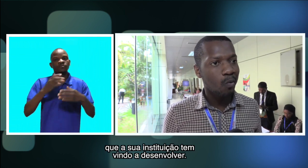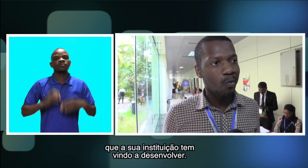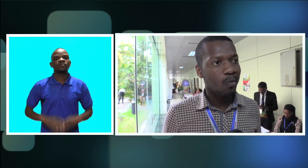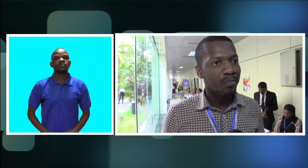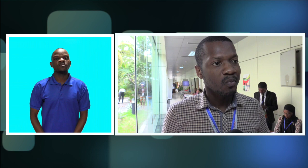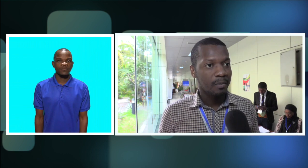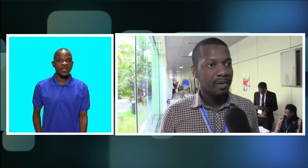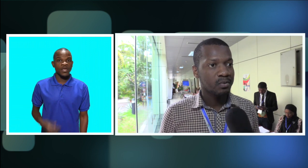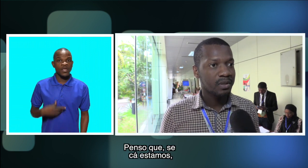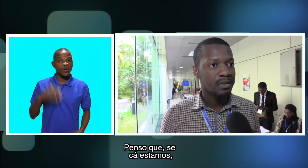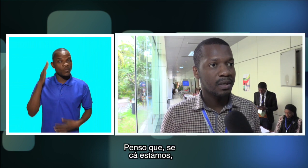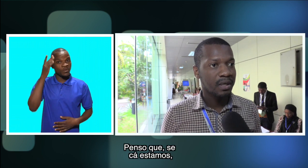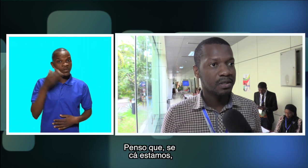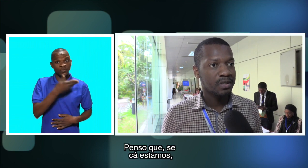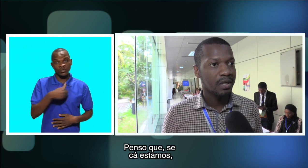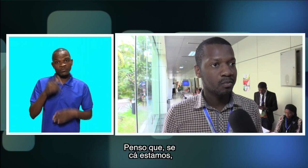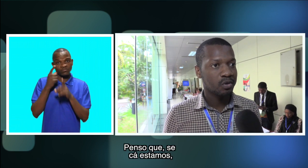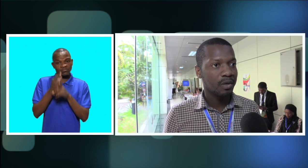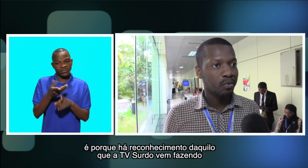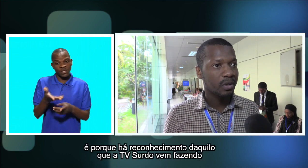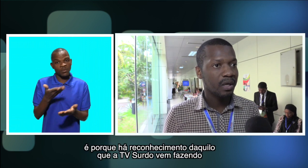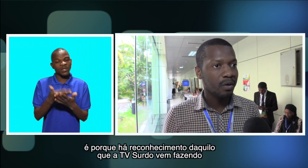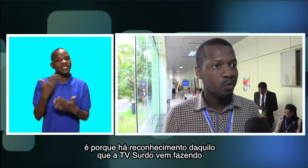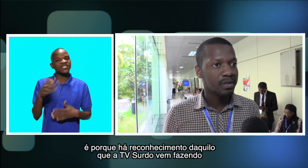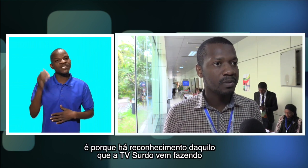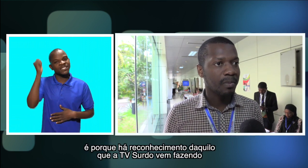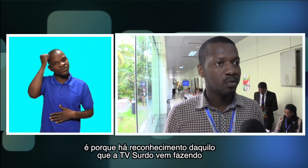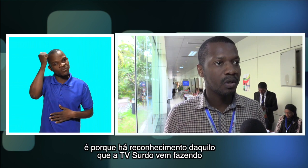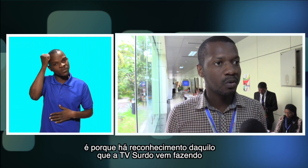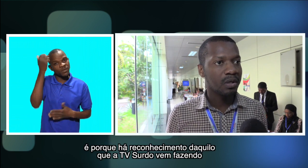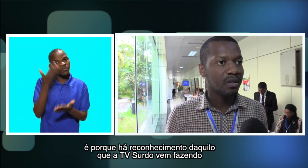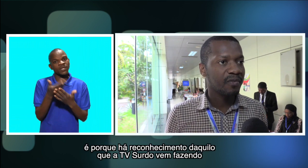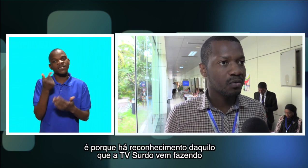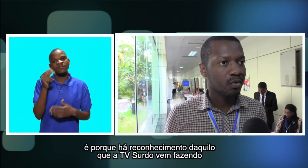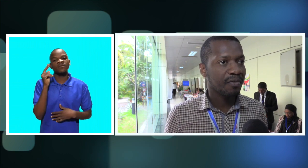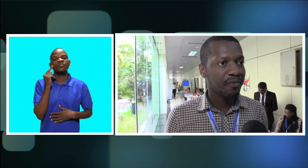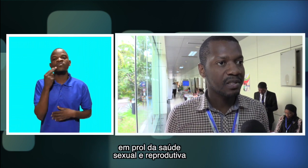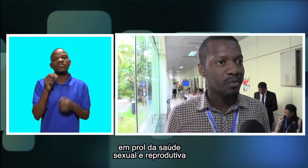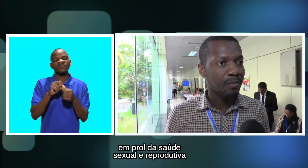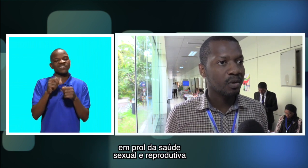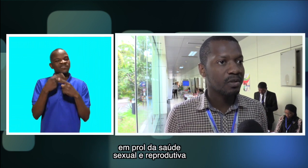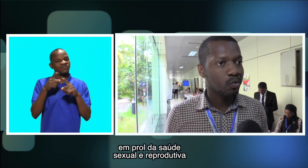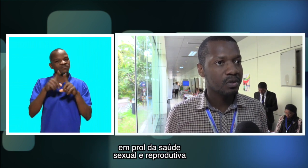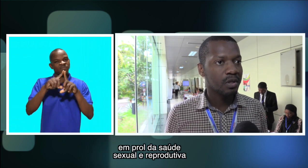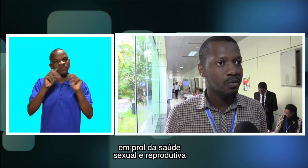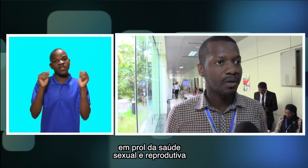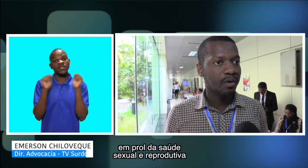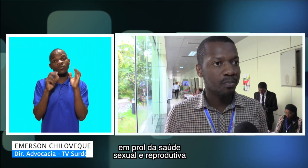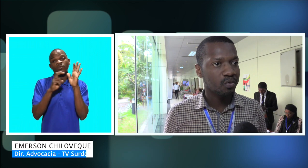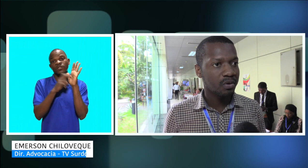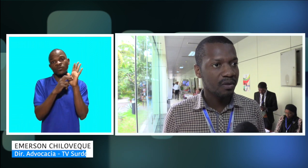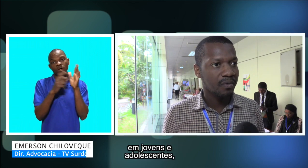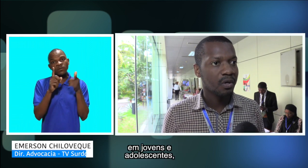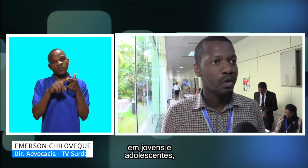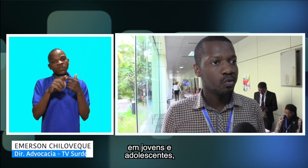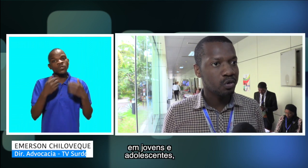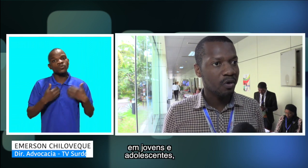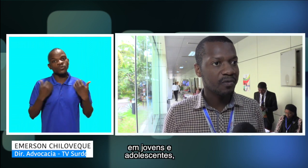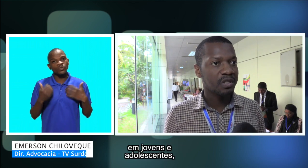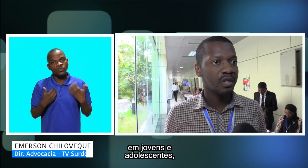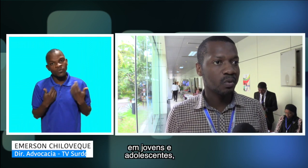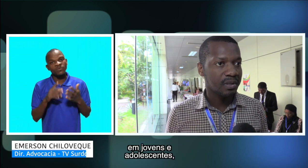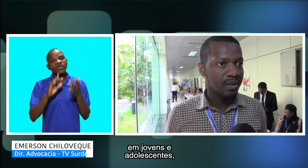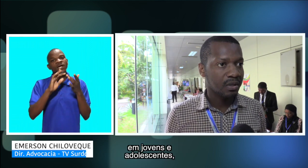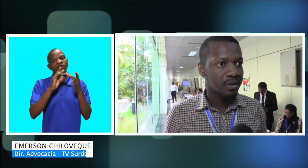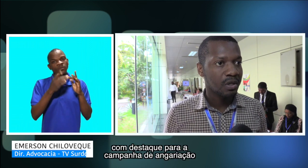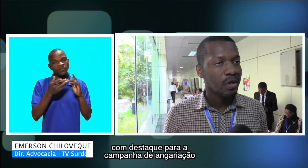instituição tem vindo a desenvolver O estamos é porque Há reconhecimento daquilo que a TV Surdo Vem fazendo em prol da saúde sexual e reprodutiva De